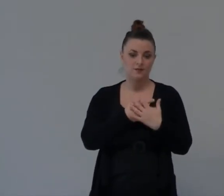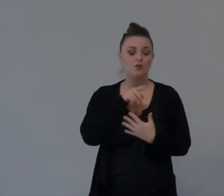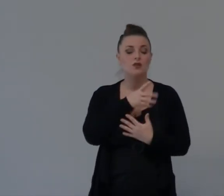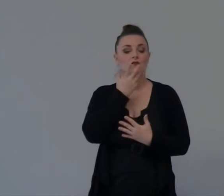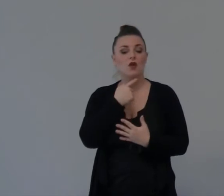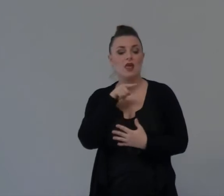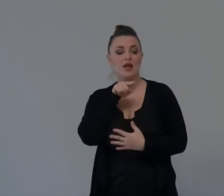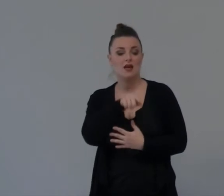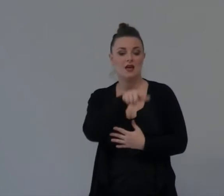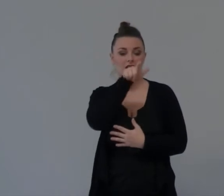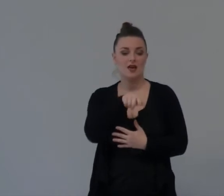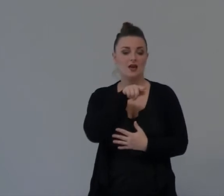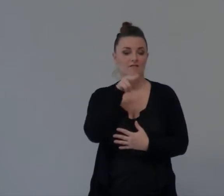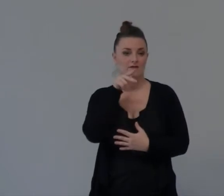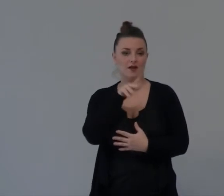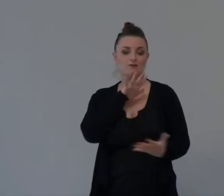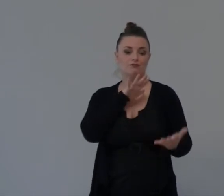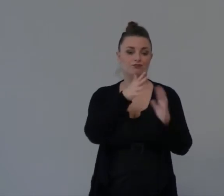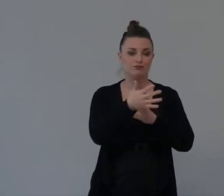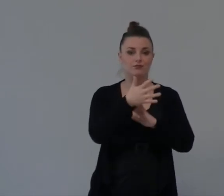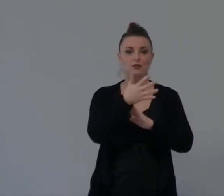Tefon Nella Sua Eredità